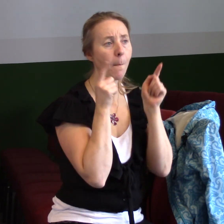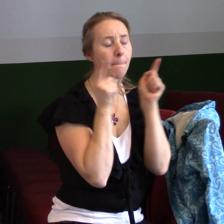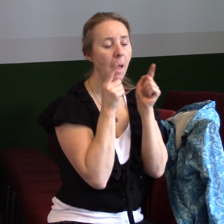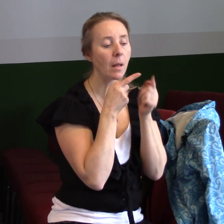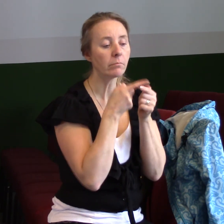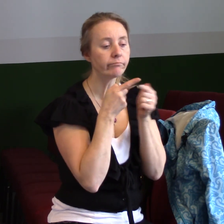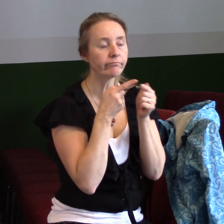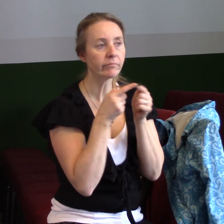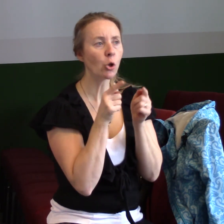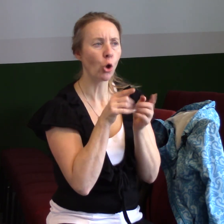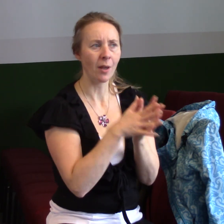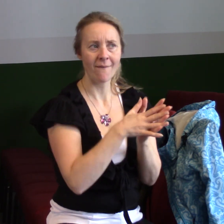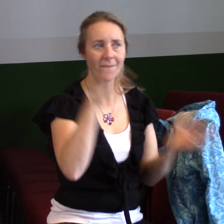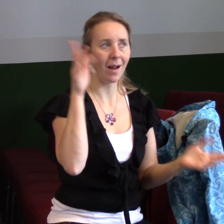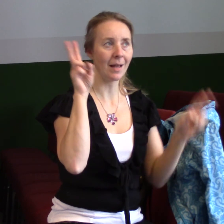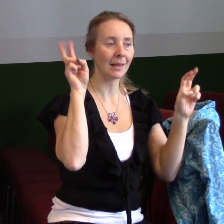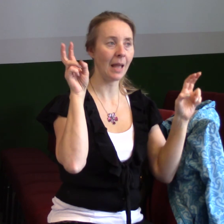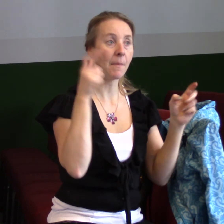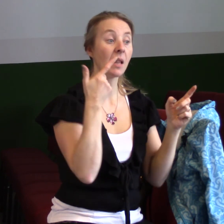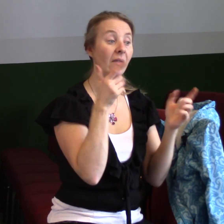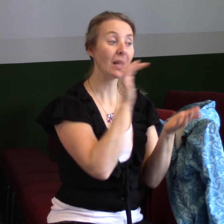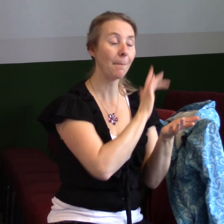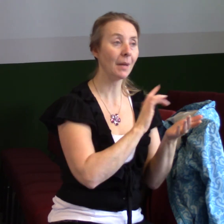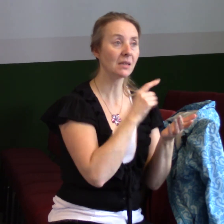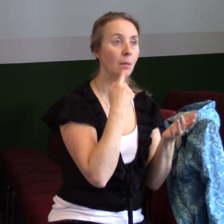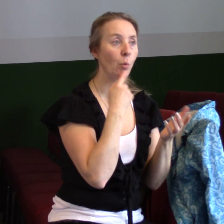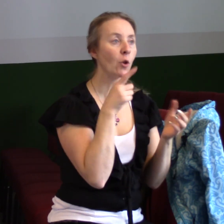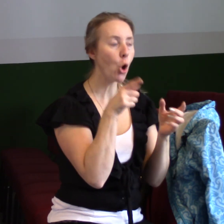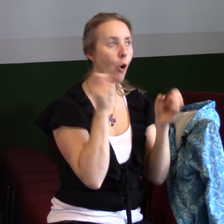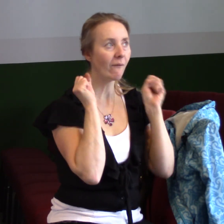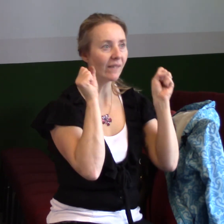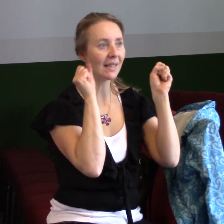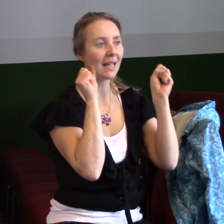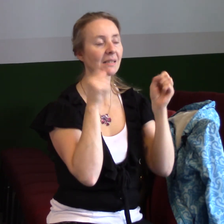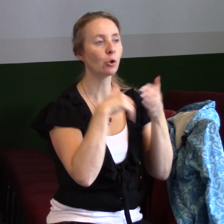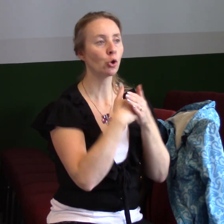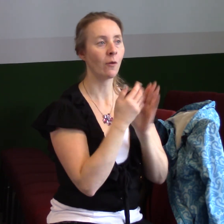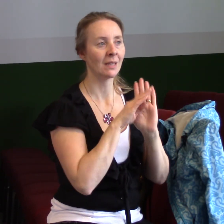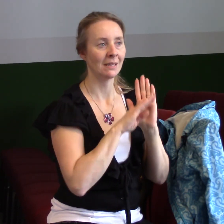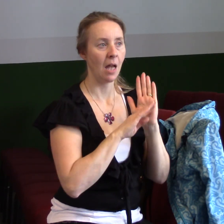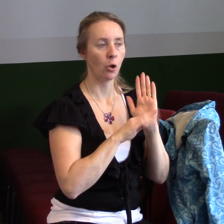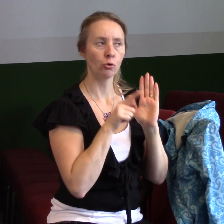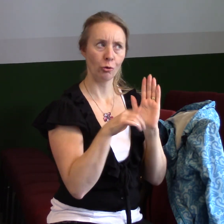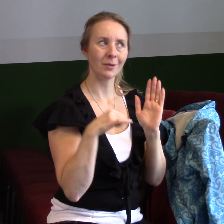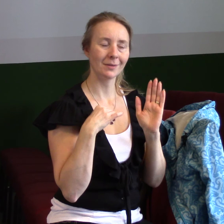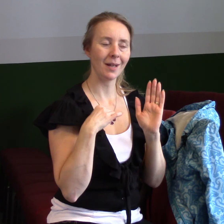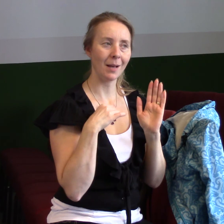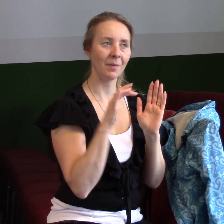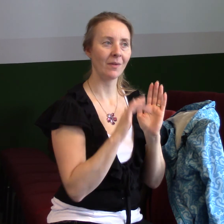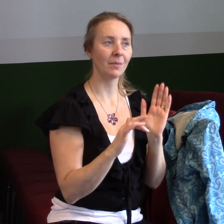jsou velká témata. Dvě místa mluví o vítězství v Novém zákoně a jsou velmi zajímavá. A doporučil bych vám